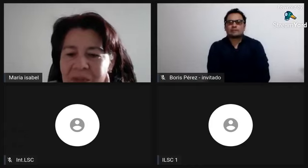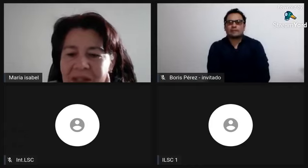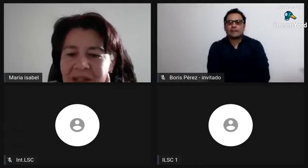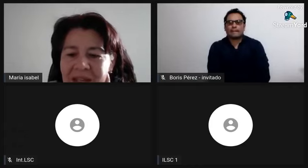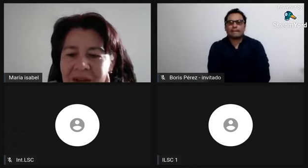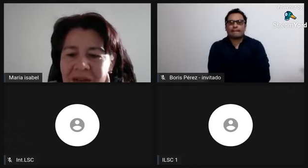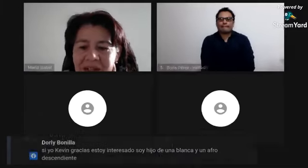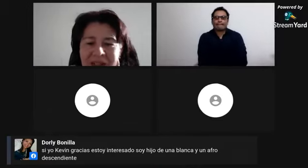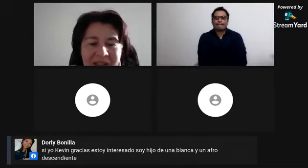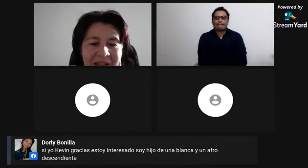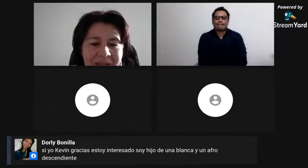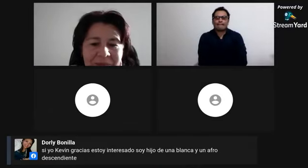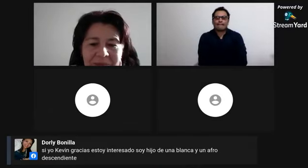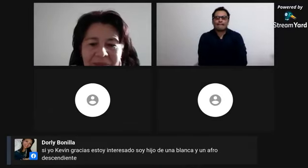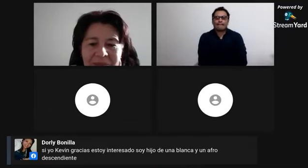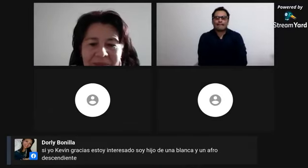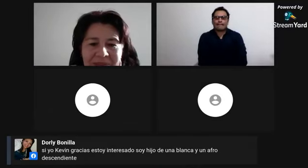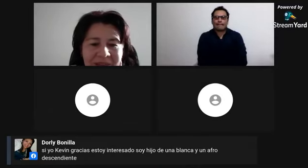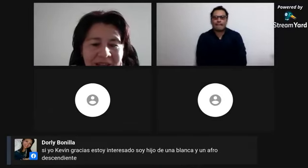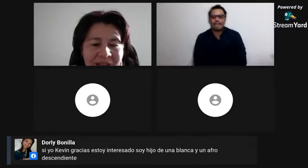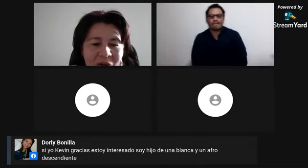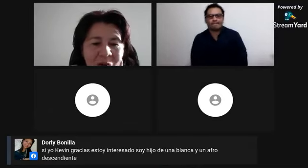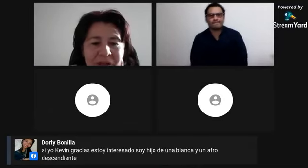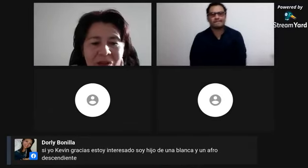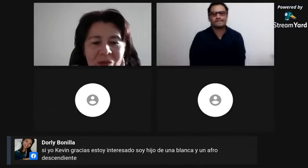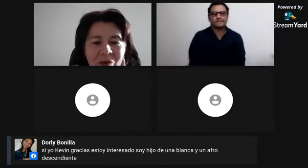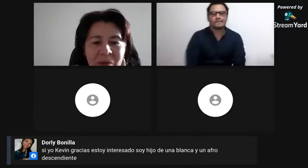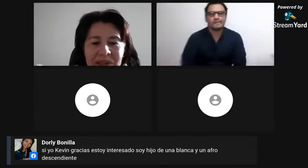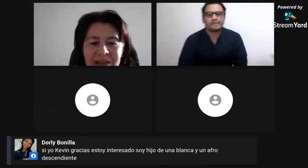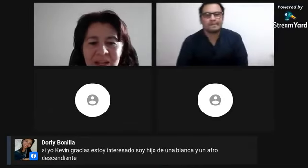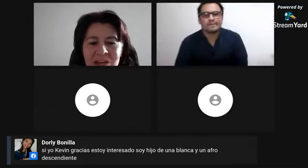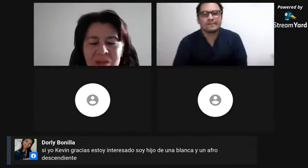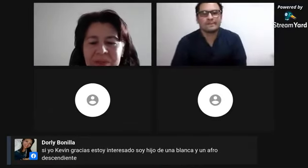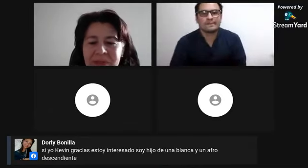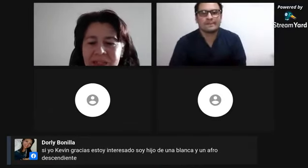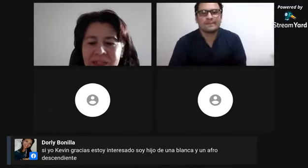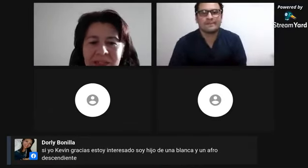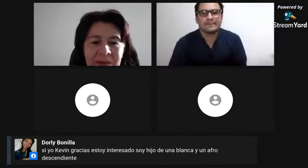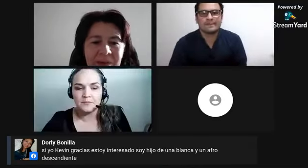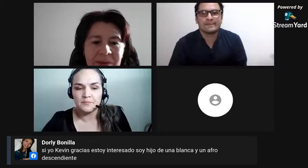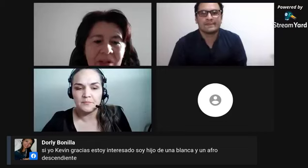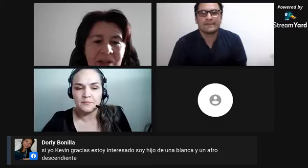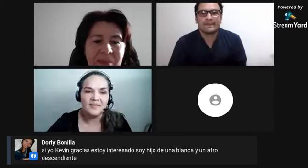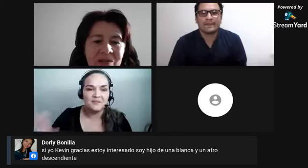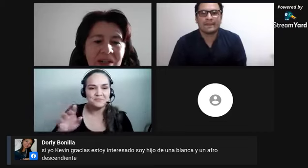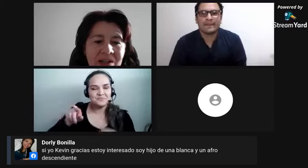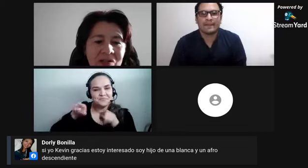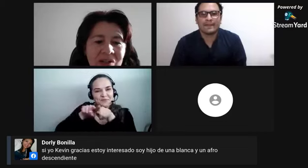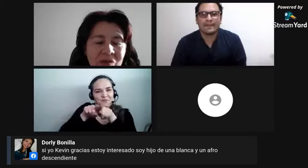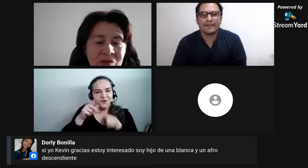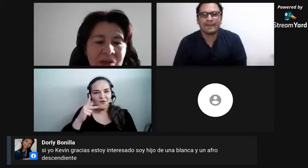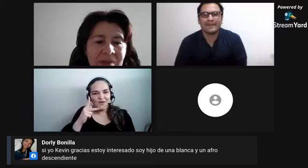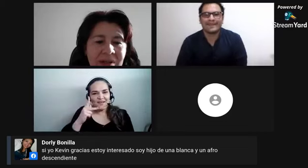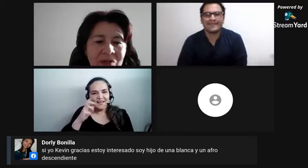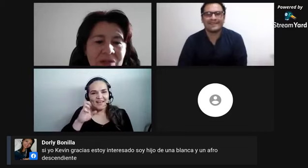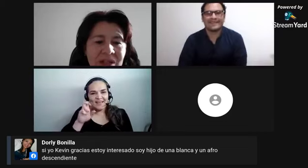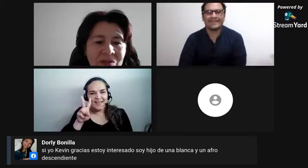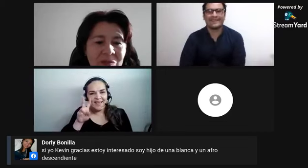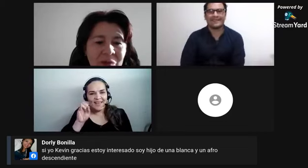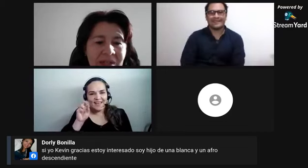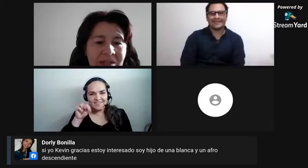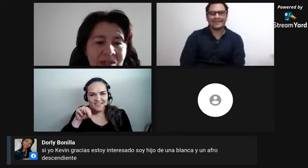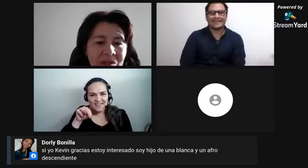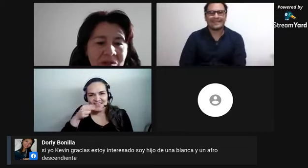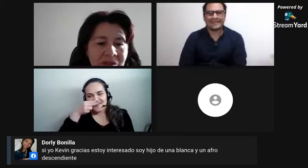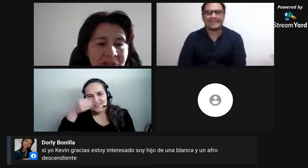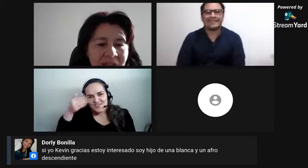Muy bien, Kevin compartió un comentario, Kevin fue la persona que nos hizo una pregunta hace